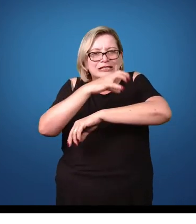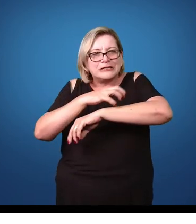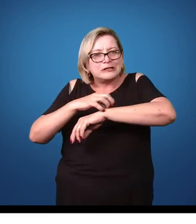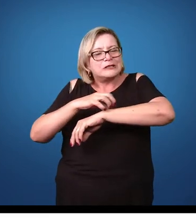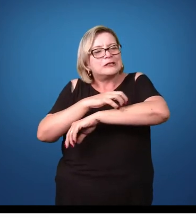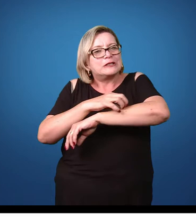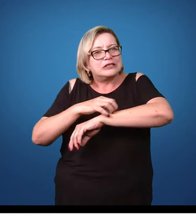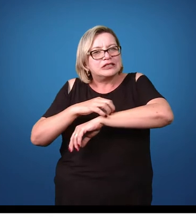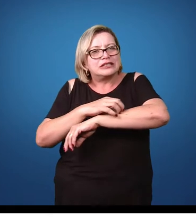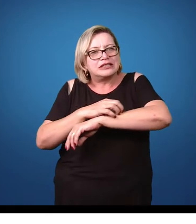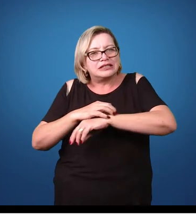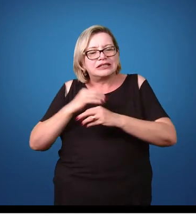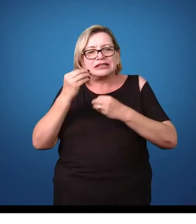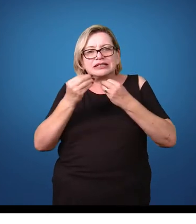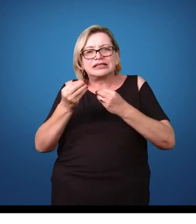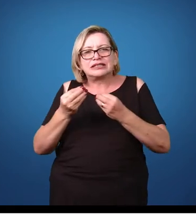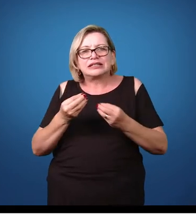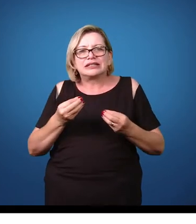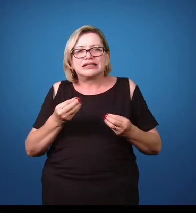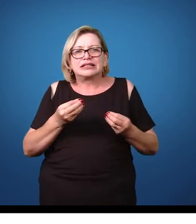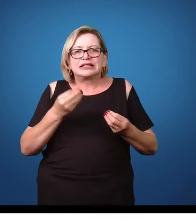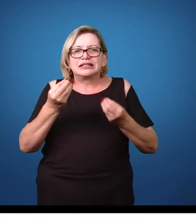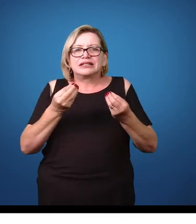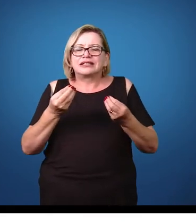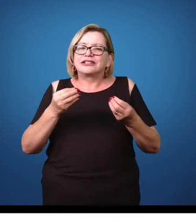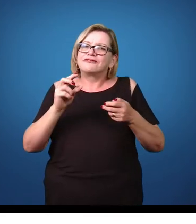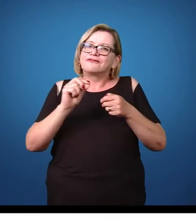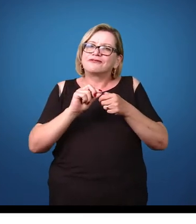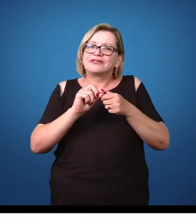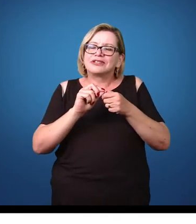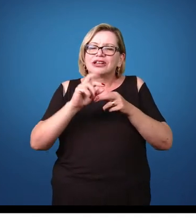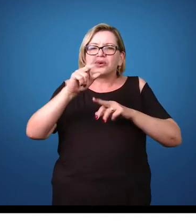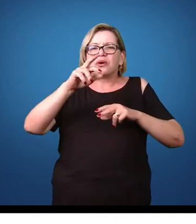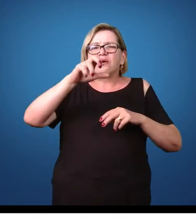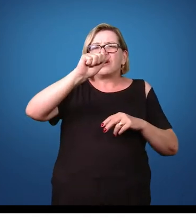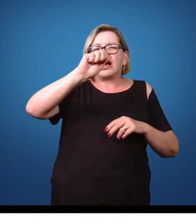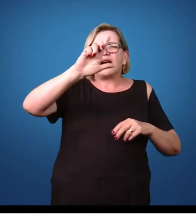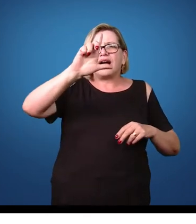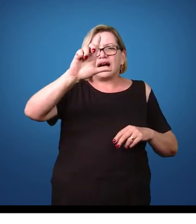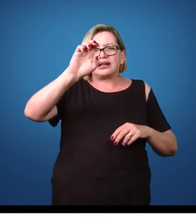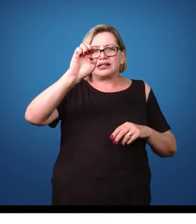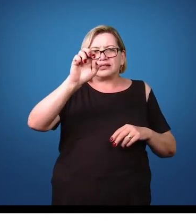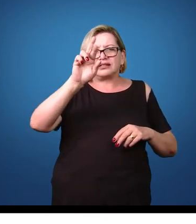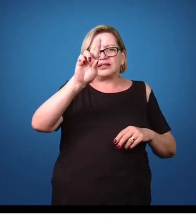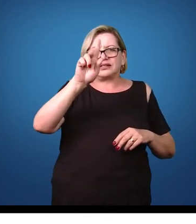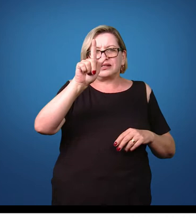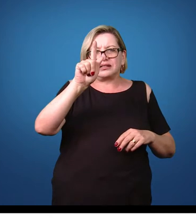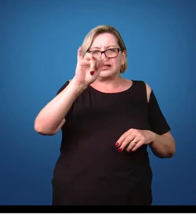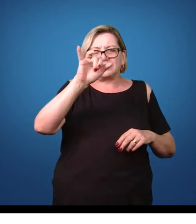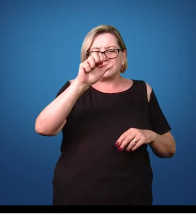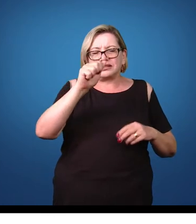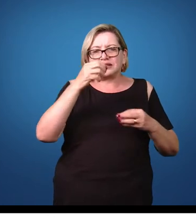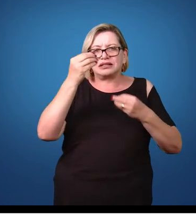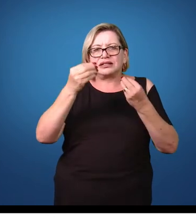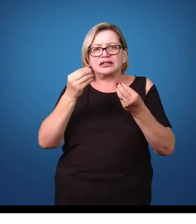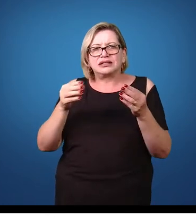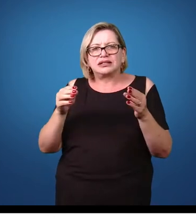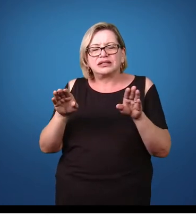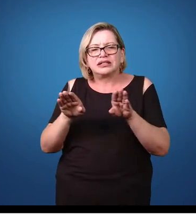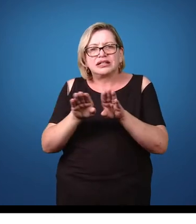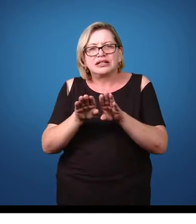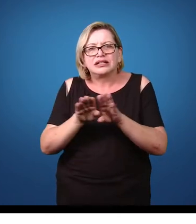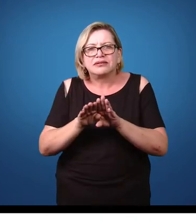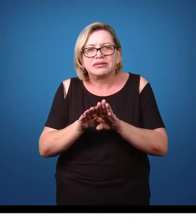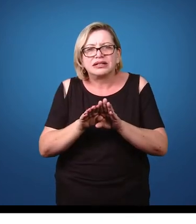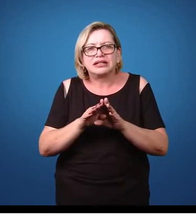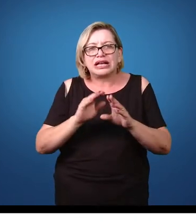uma ação irritativa, produção de metabólitos pelo ácaro, que causam alergia na pele, com um intenso prurido na pele lesada,